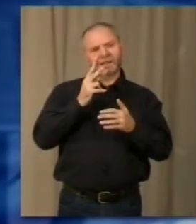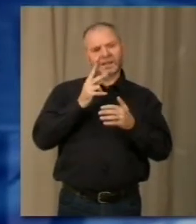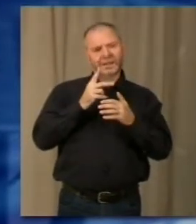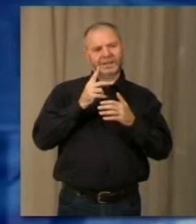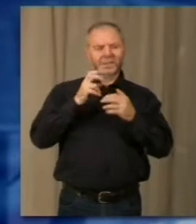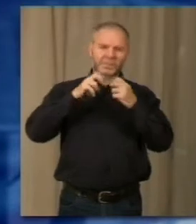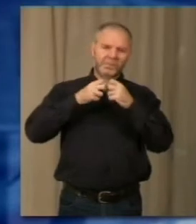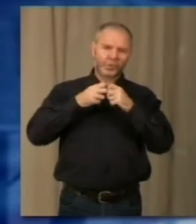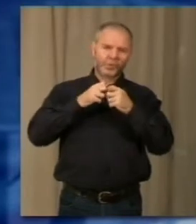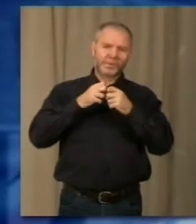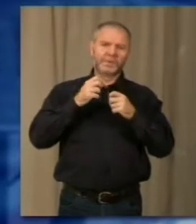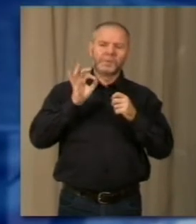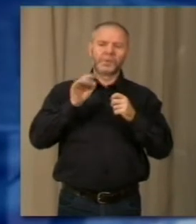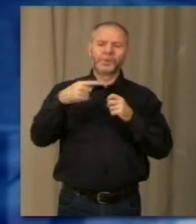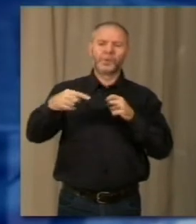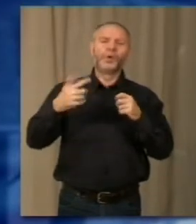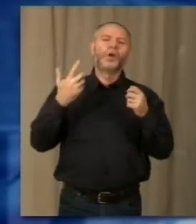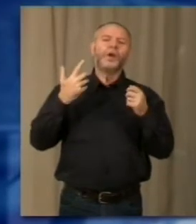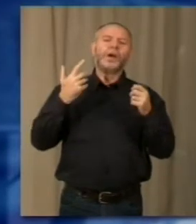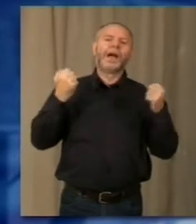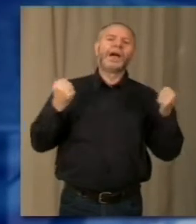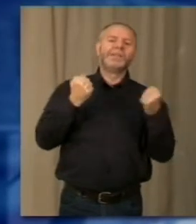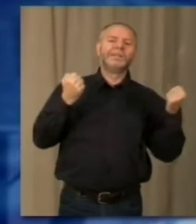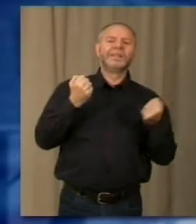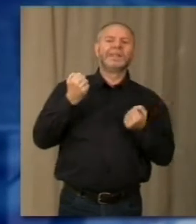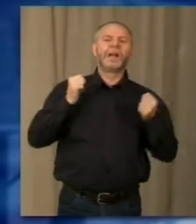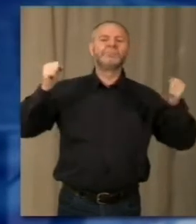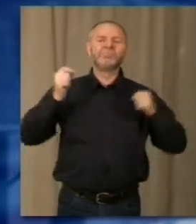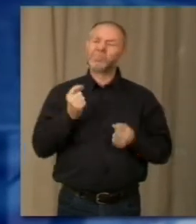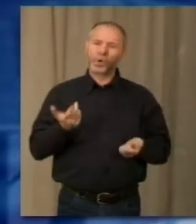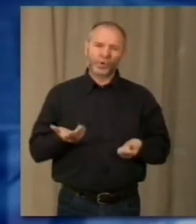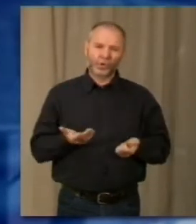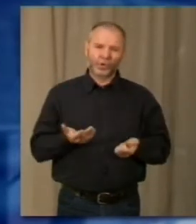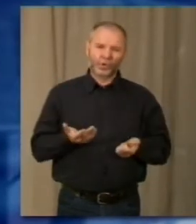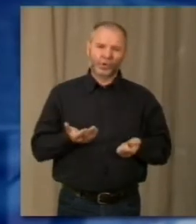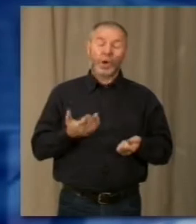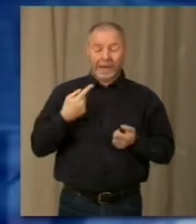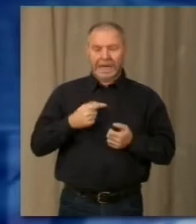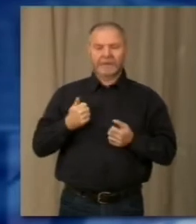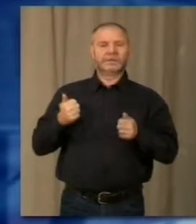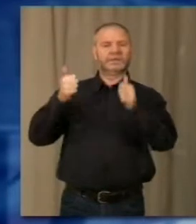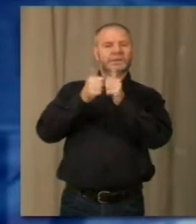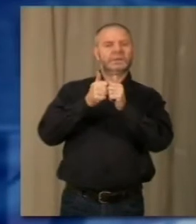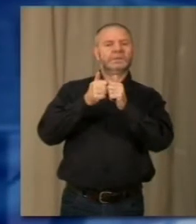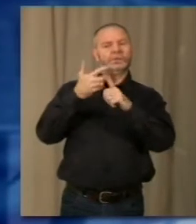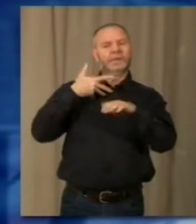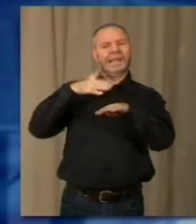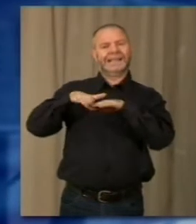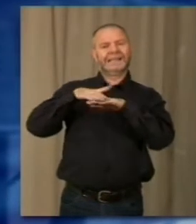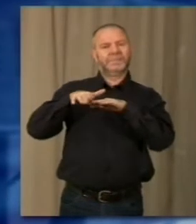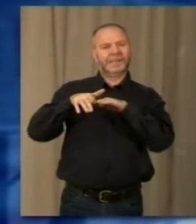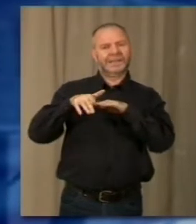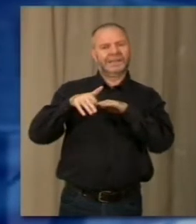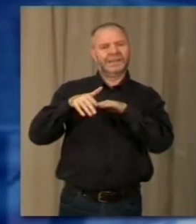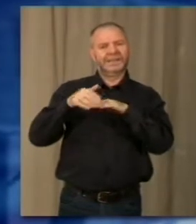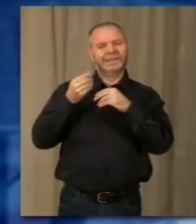lacuna legata un po' all'attività motoria nella scuola primaria e affiancare agli insegnanti degli esperti per cercare di